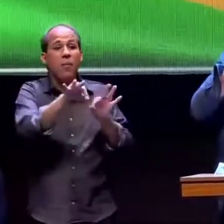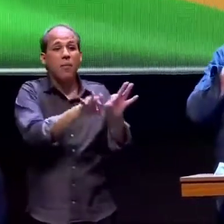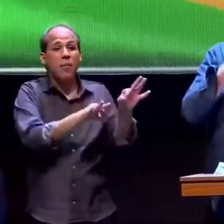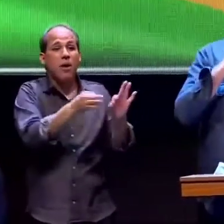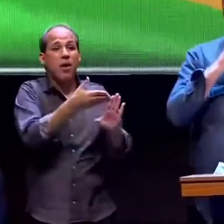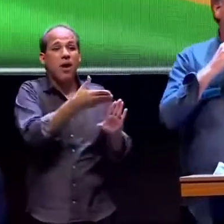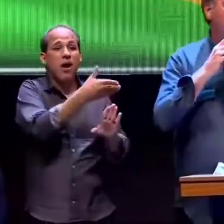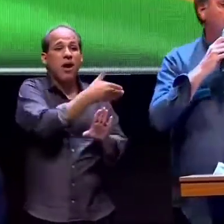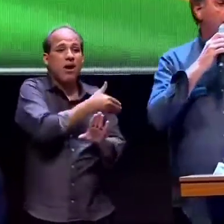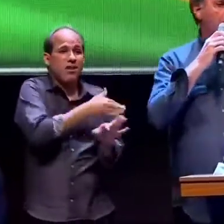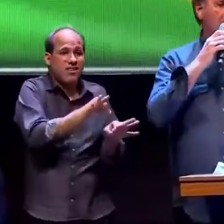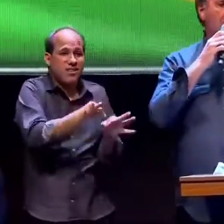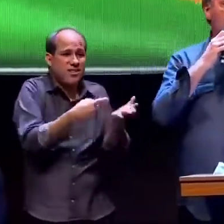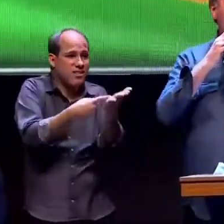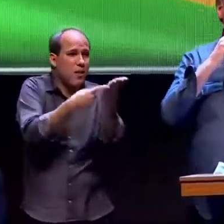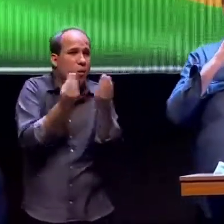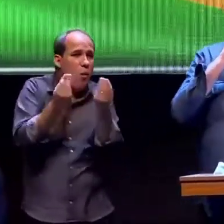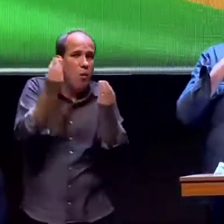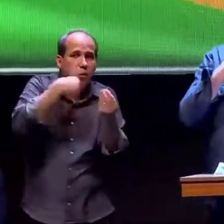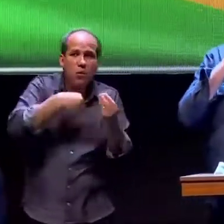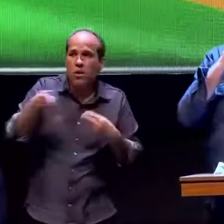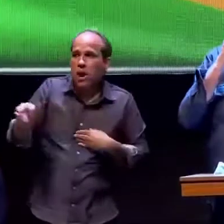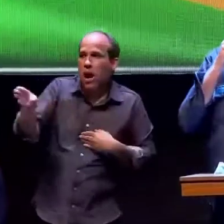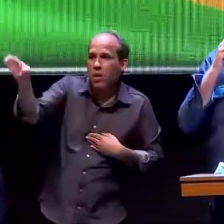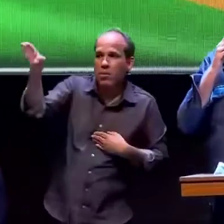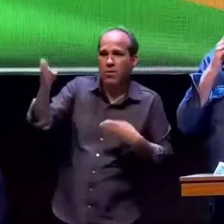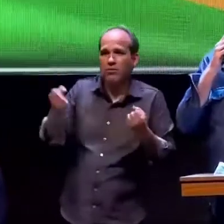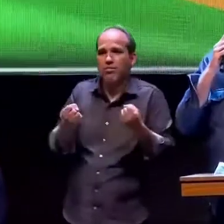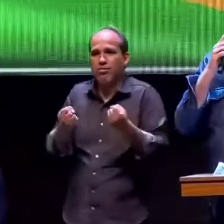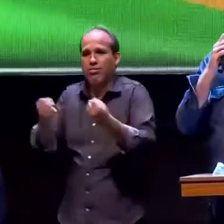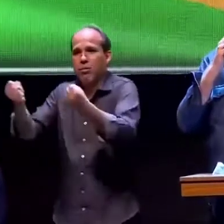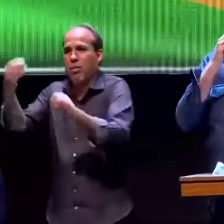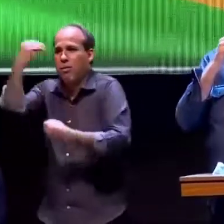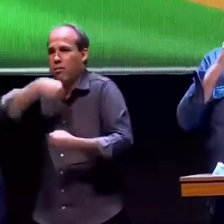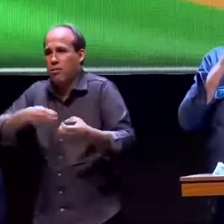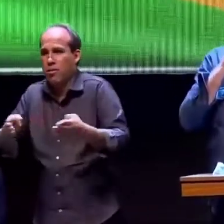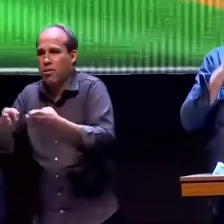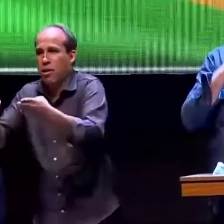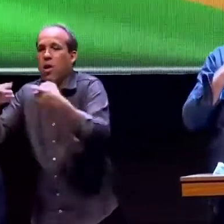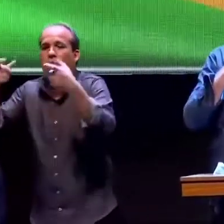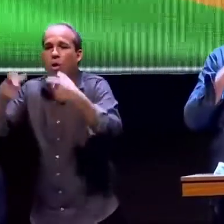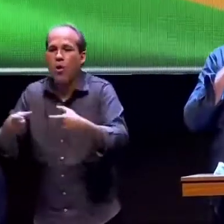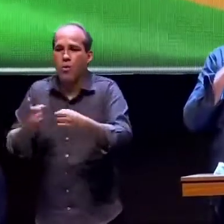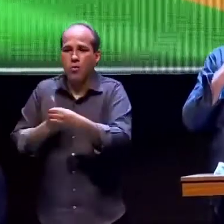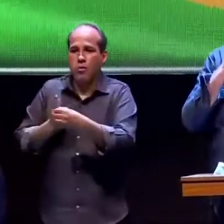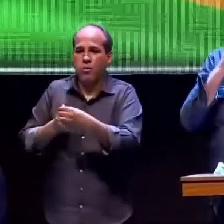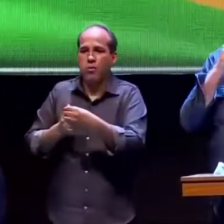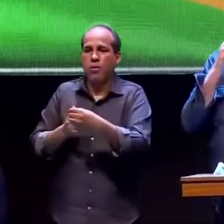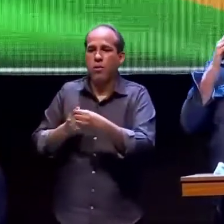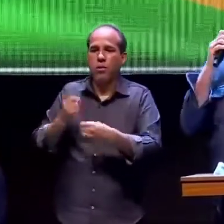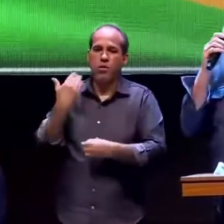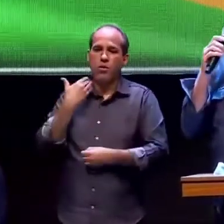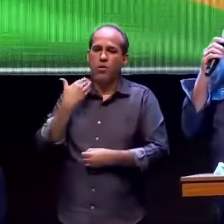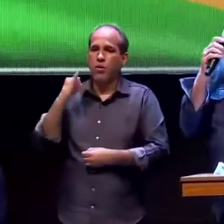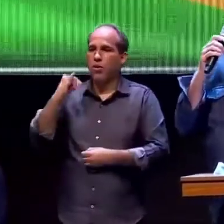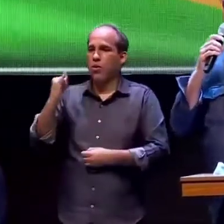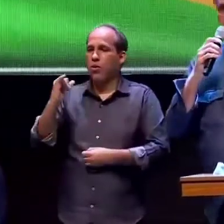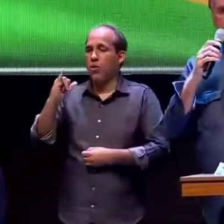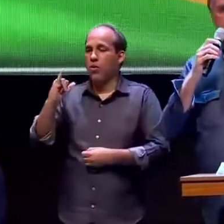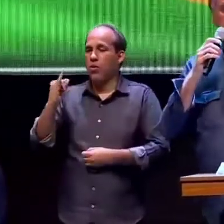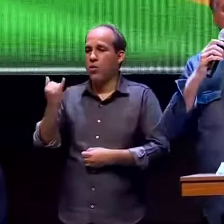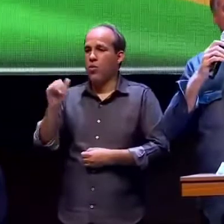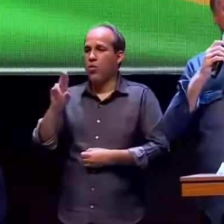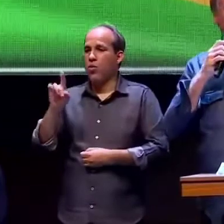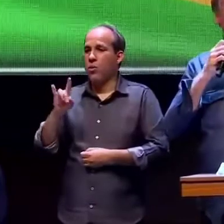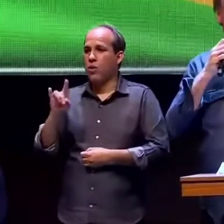teve outro milagre um grupo de médicos estava reunido na Santa Casa de Juiz de Fora não estava previsto essa